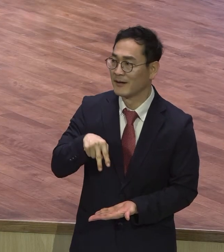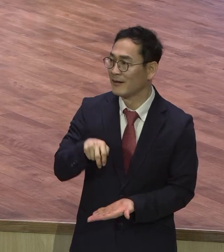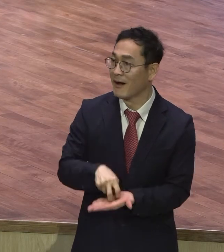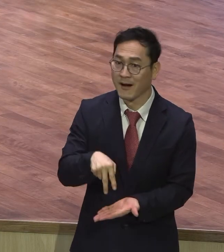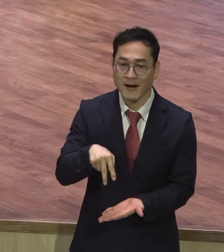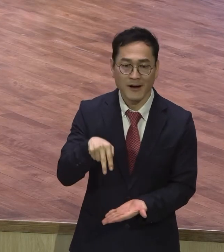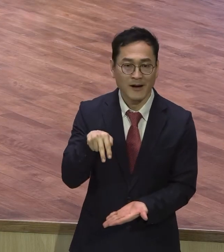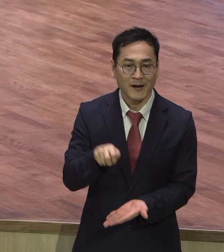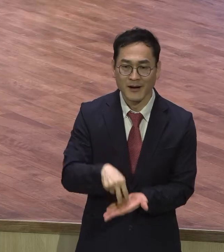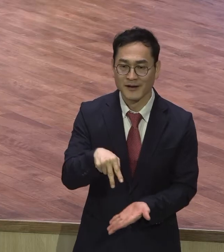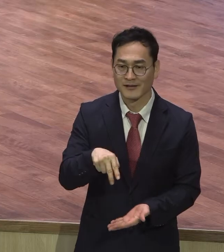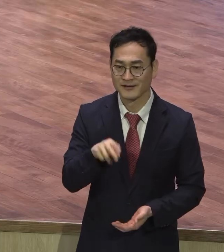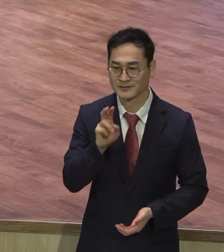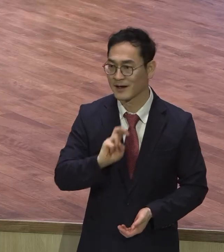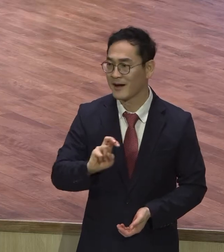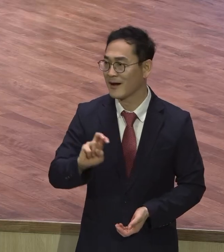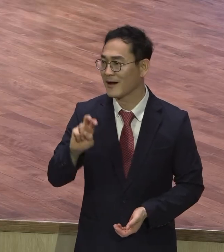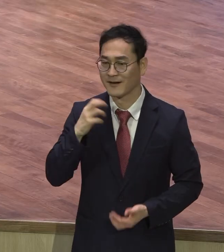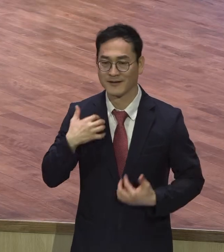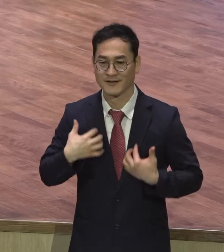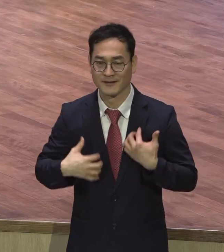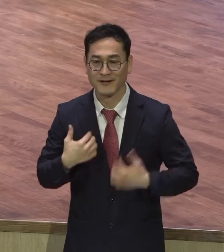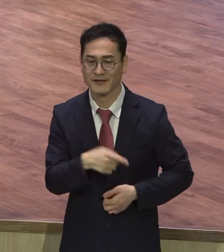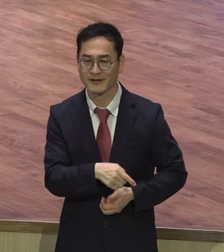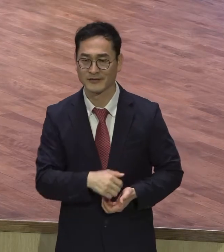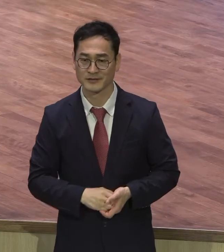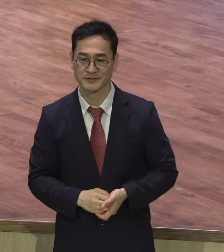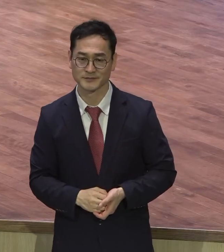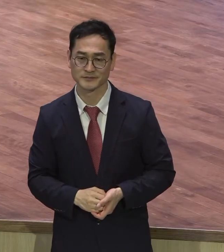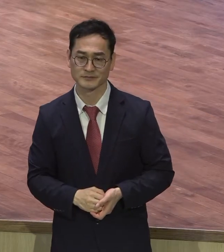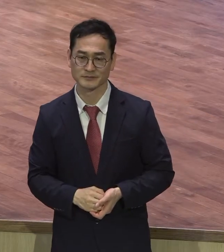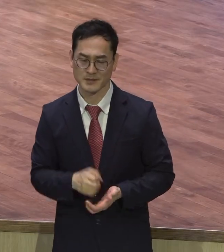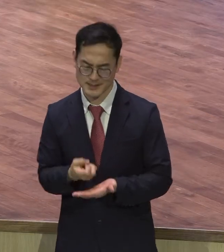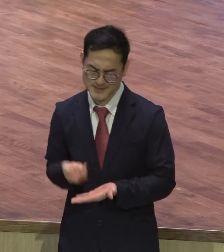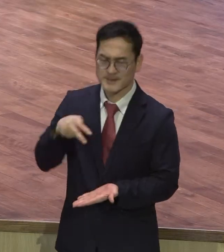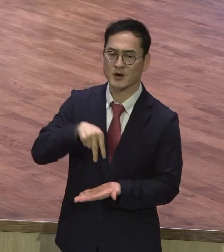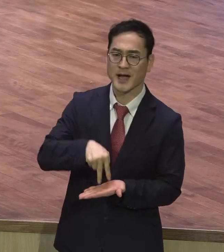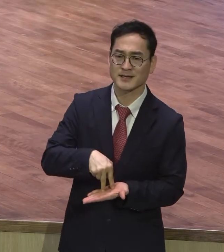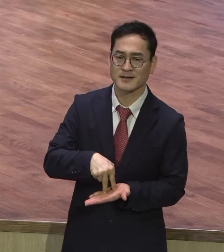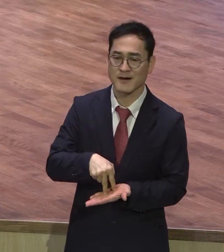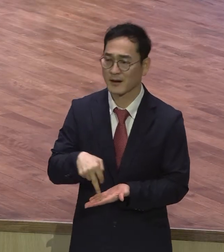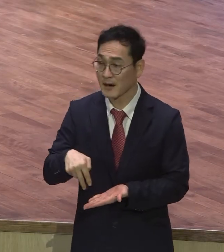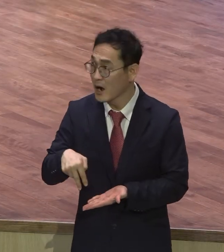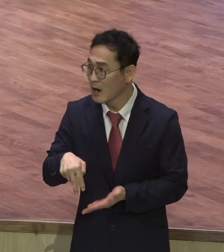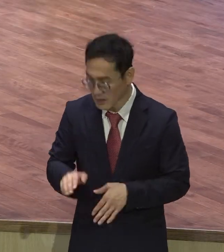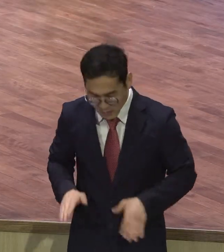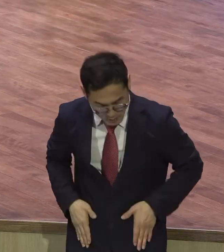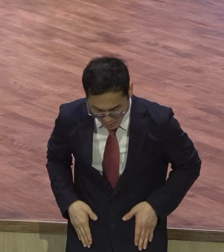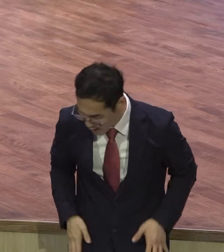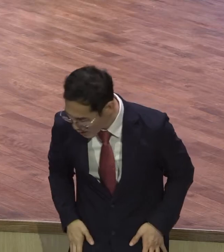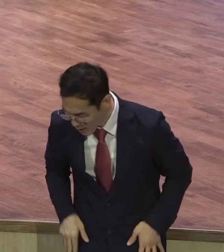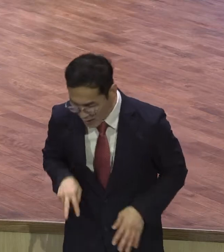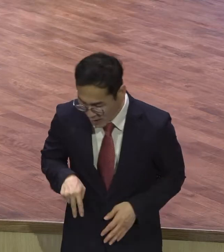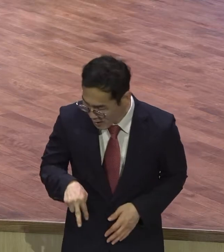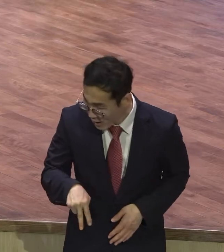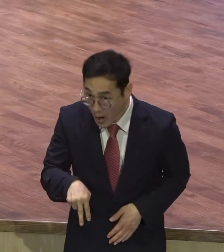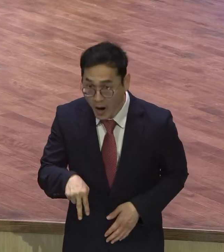맞습니까? 바로 일어나서 그냥 성전 안으로 걷고 뛰고 철구하고 갔어요.